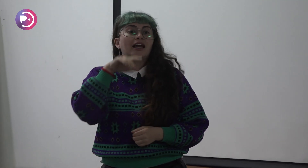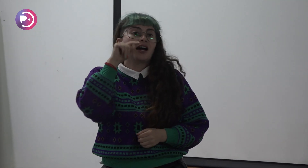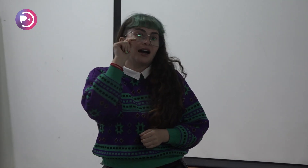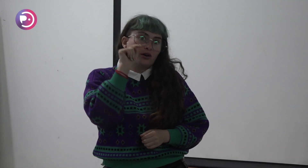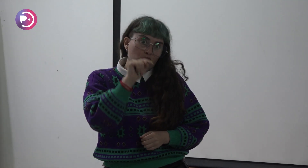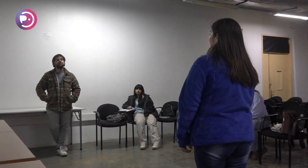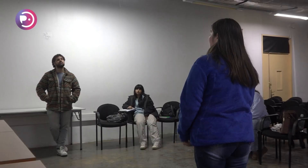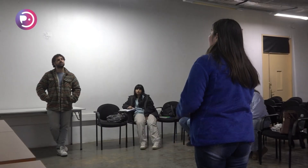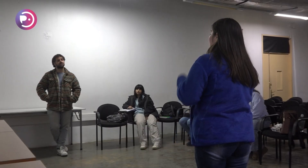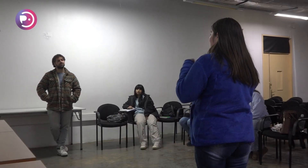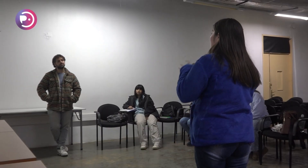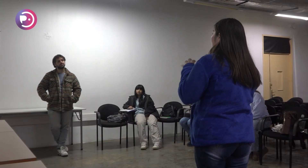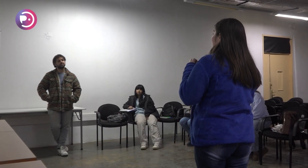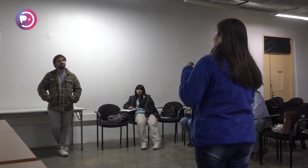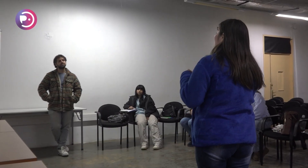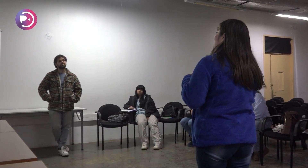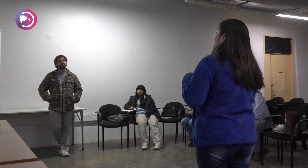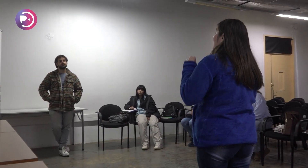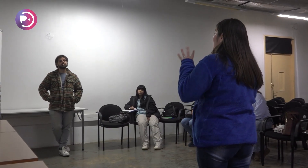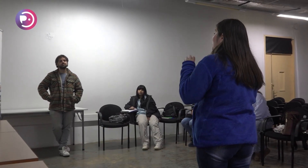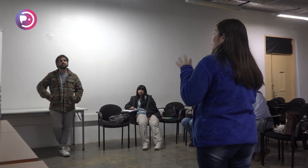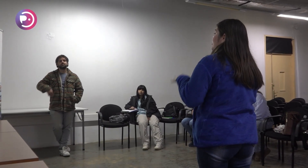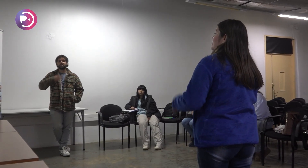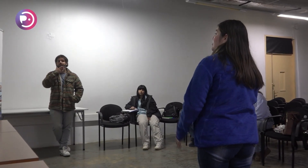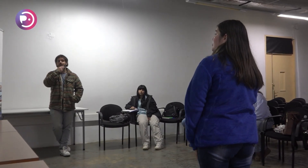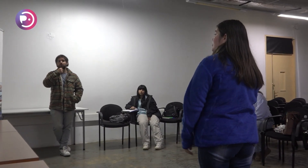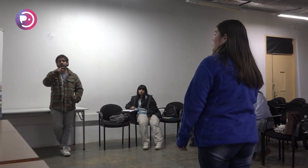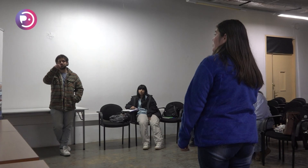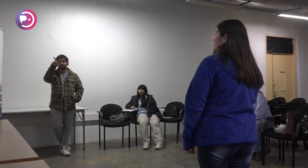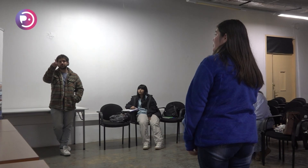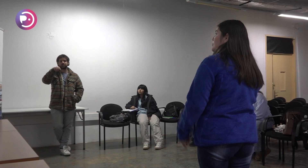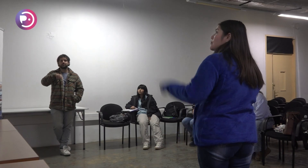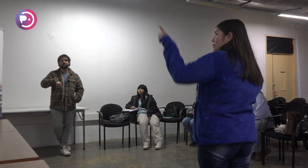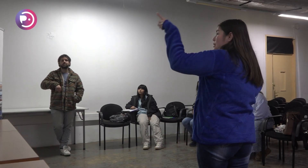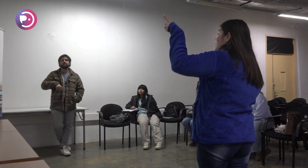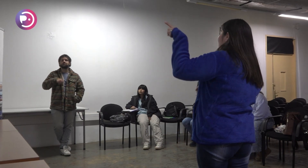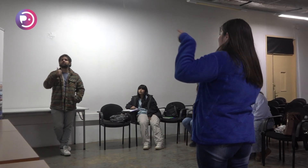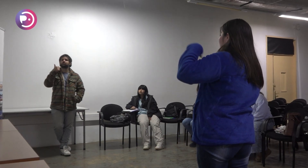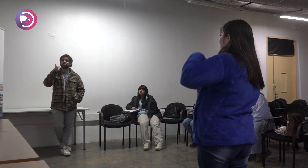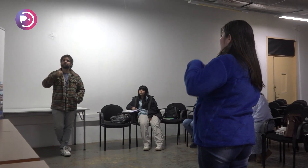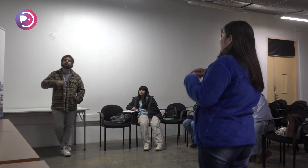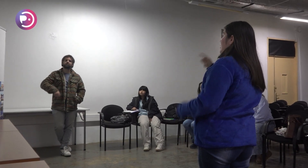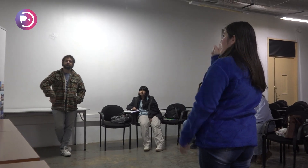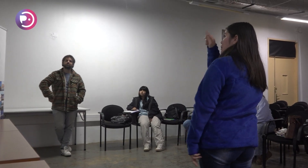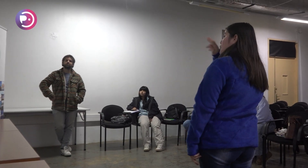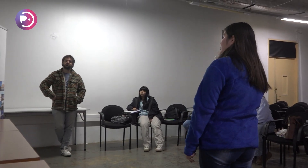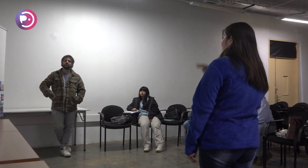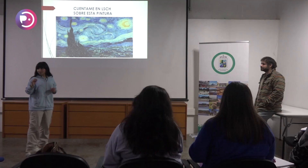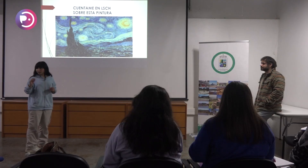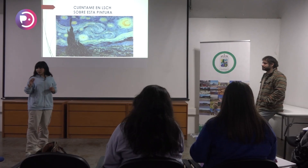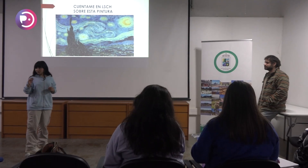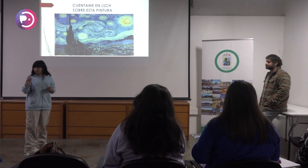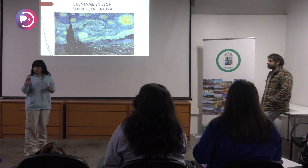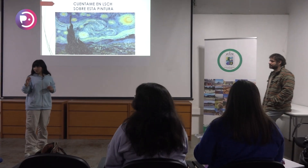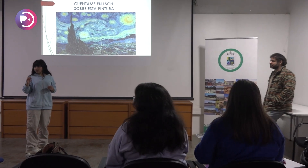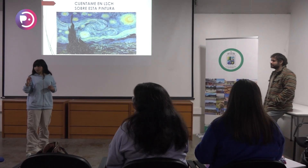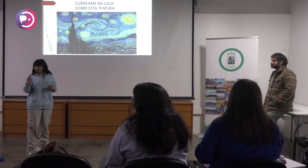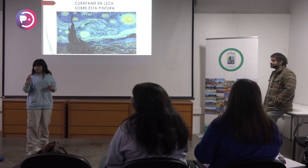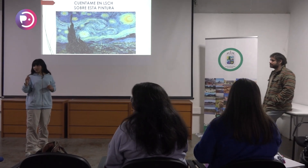pero ahora se inscriben en el... Todos los cupos se llenan. Tenemos dos niveles, un nivel inicial e intermedio. Y